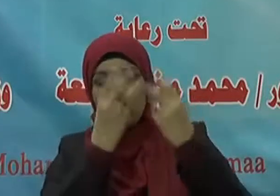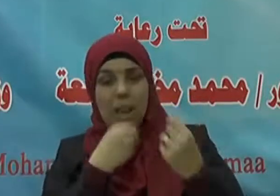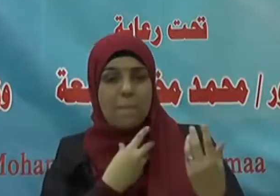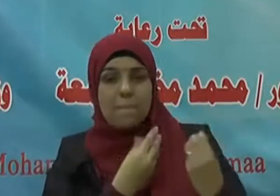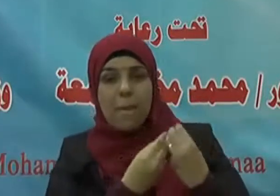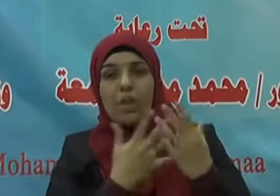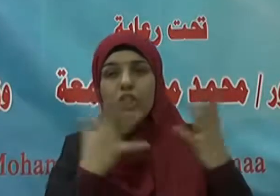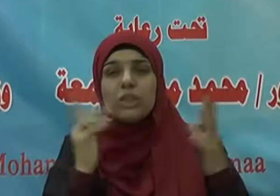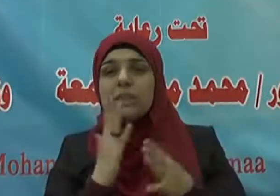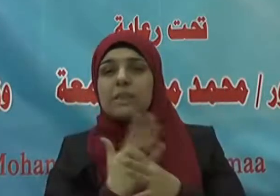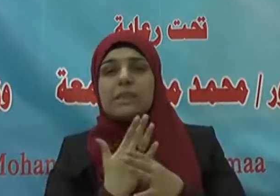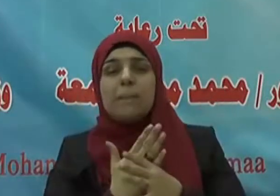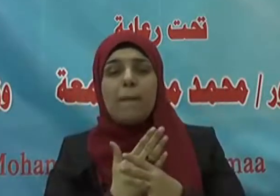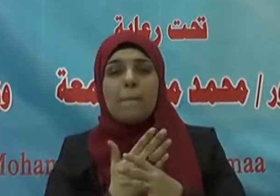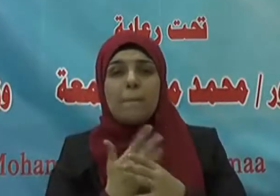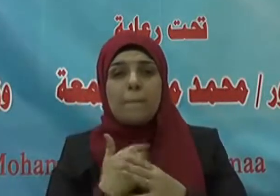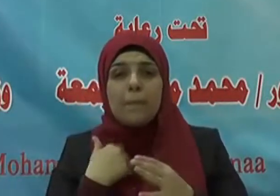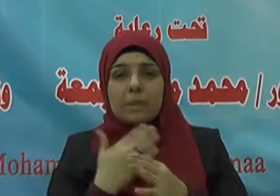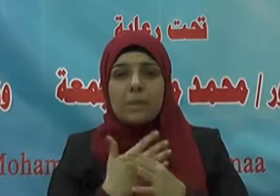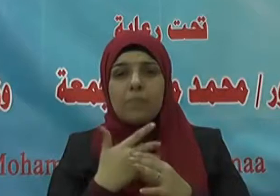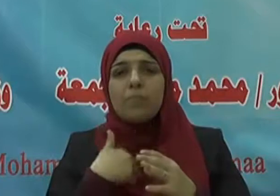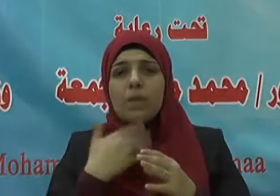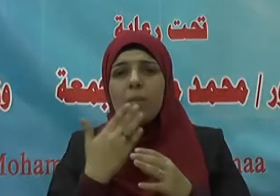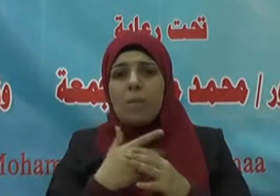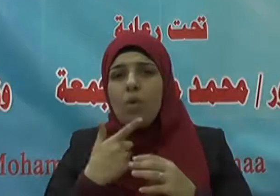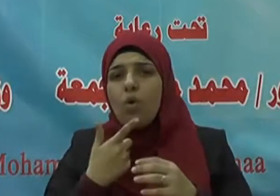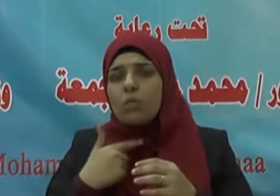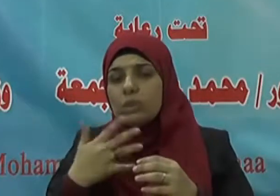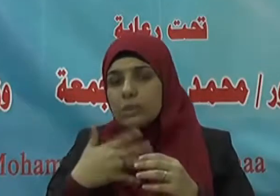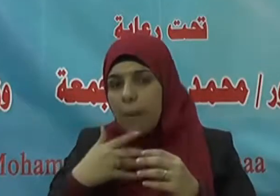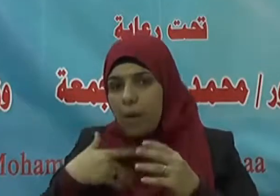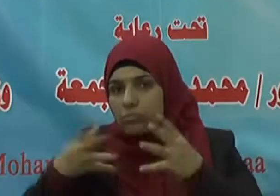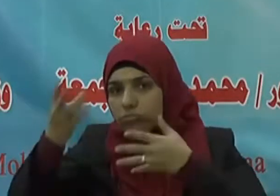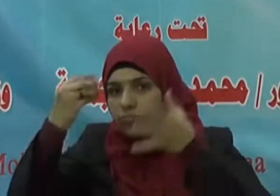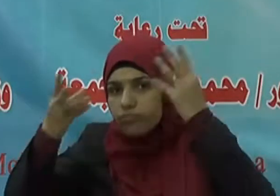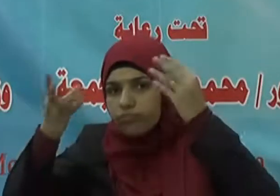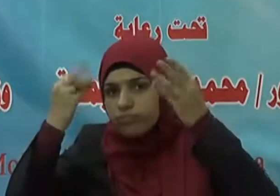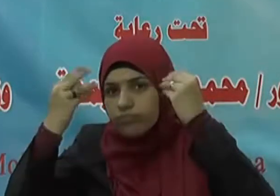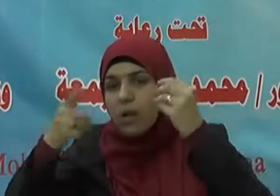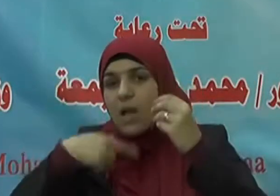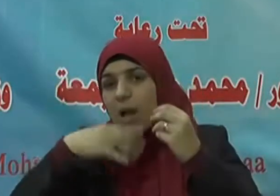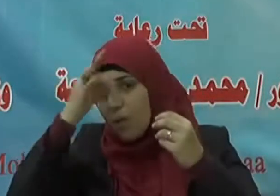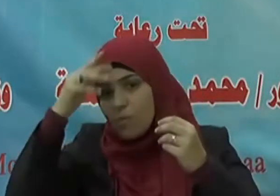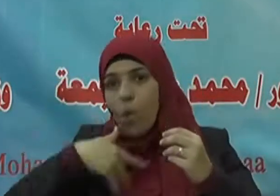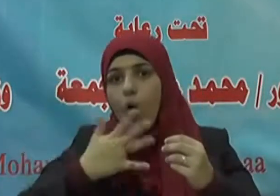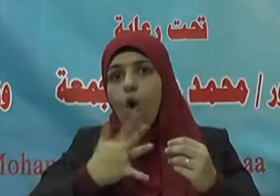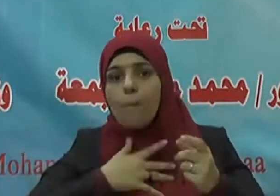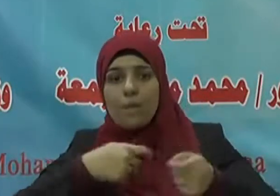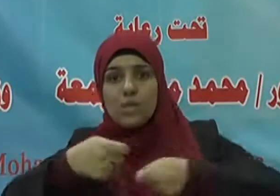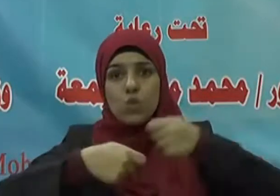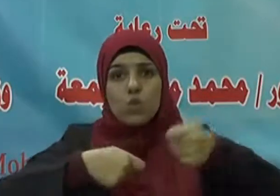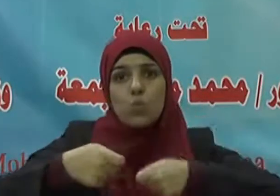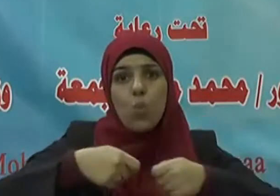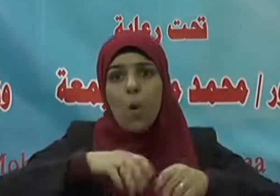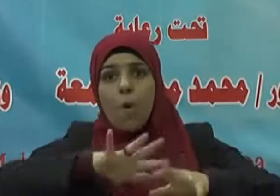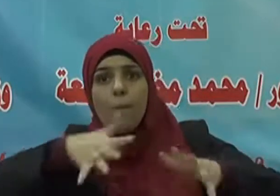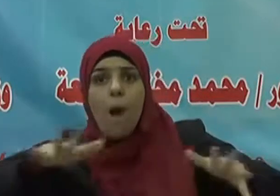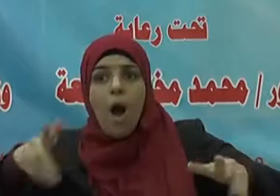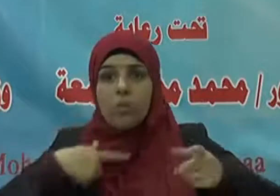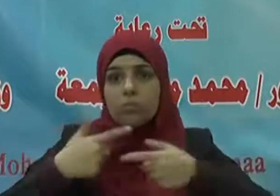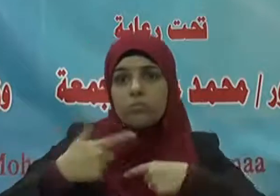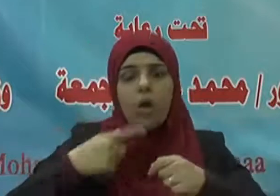صلى الله عليه وسلم غرس الوادي ولا صفق بالأسواق